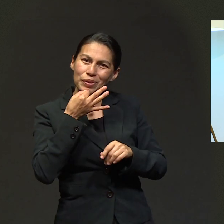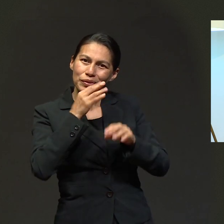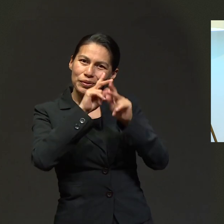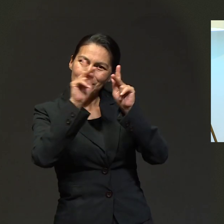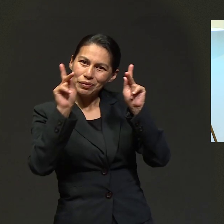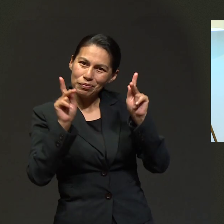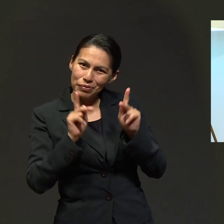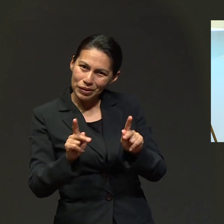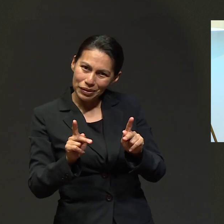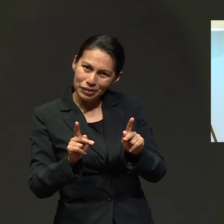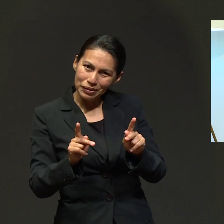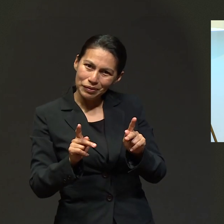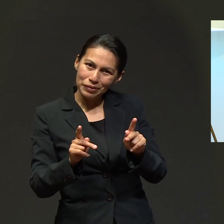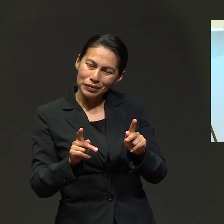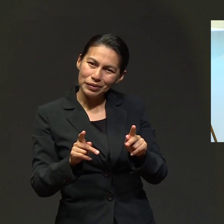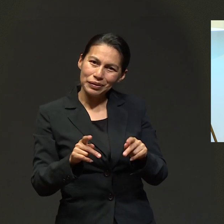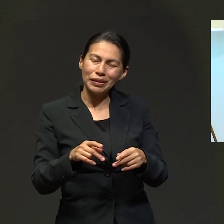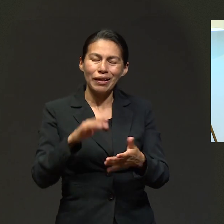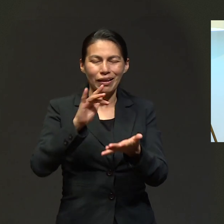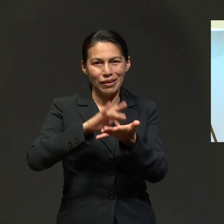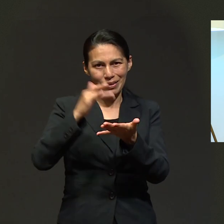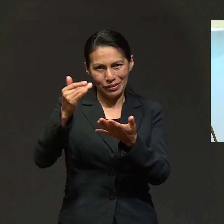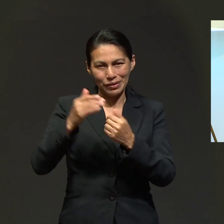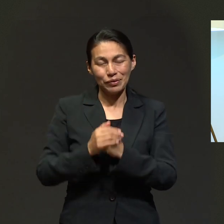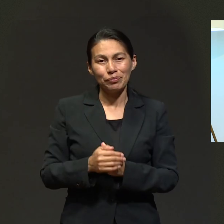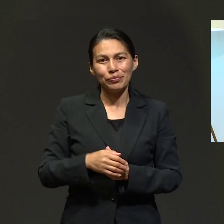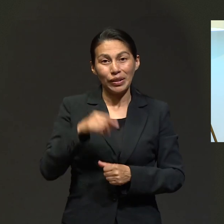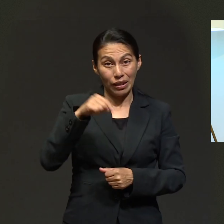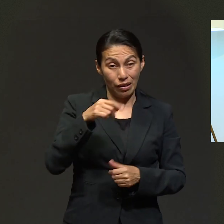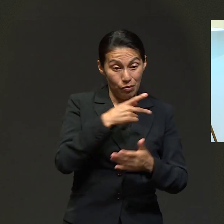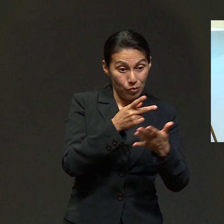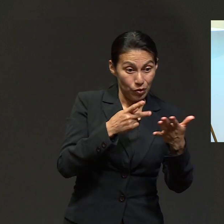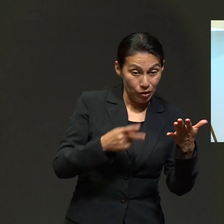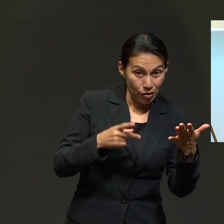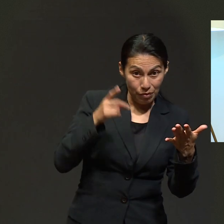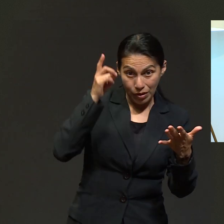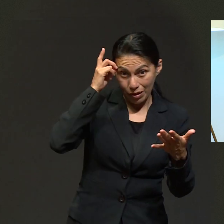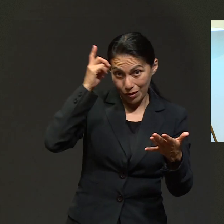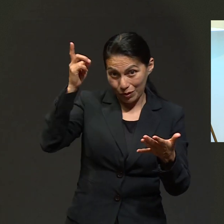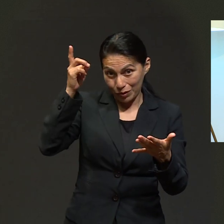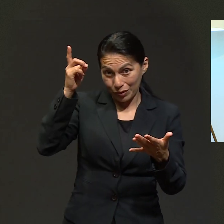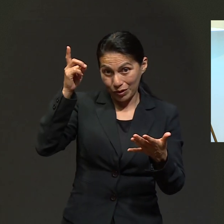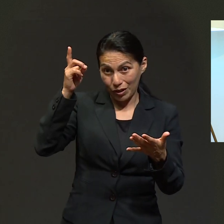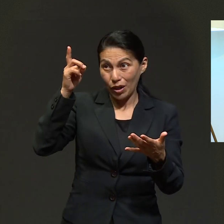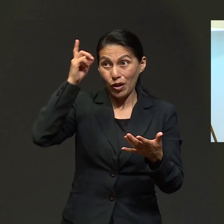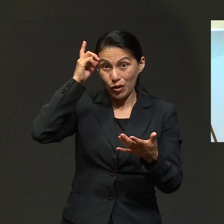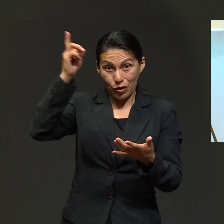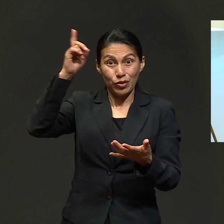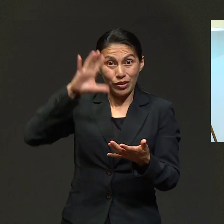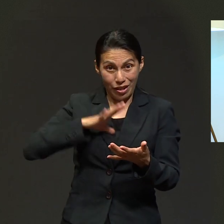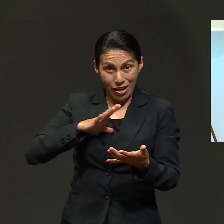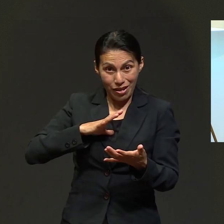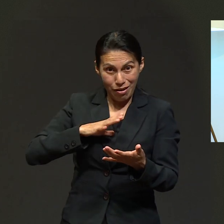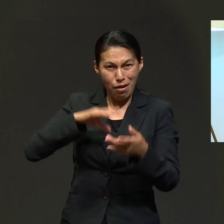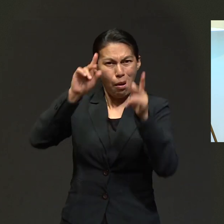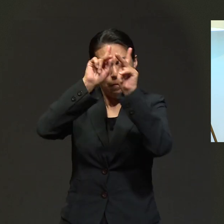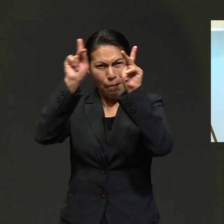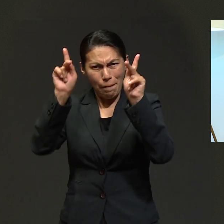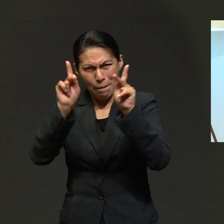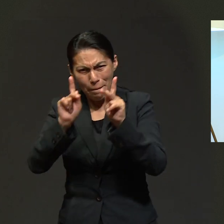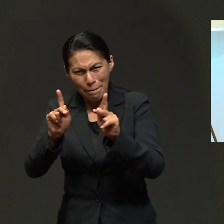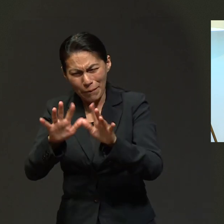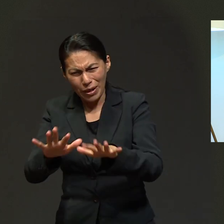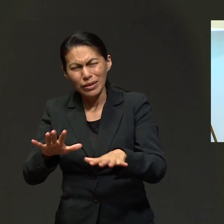programa es de Dios y donde está Dios hay completa paz, que sobrepasa todo